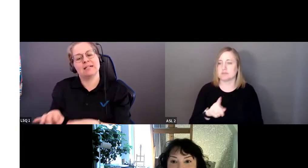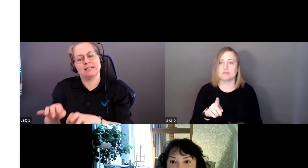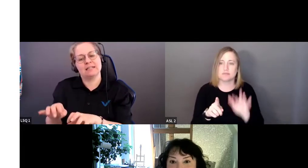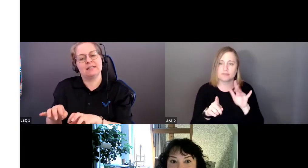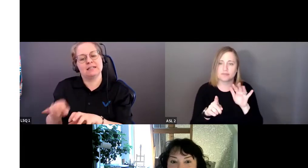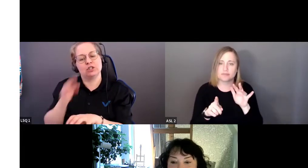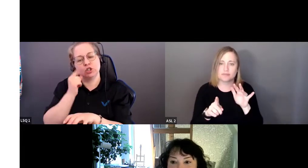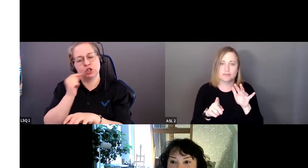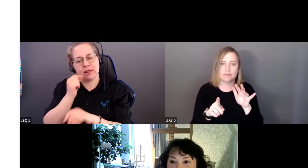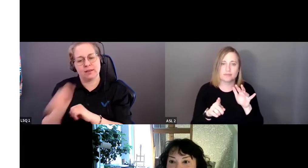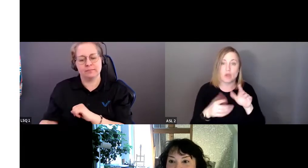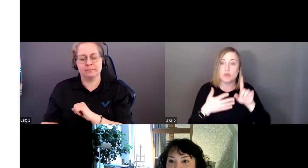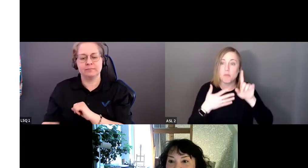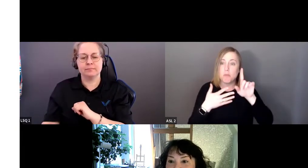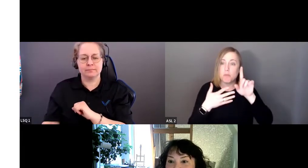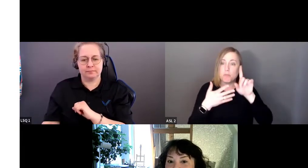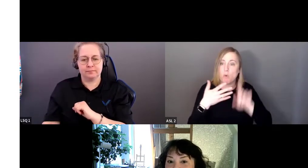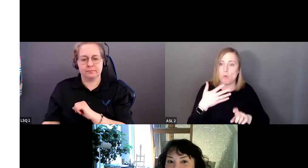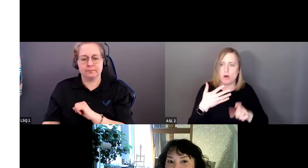le clavardage.